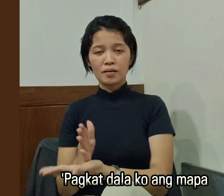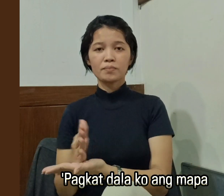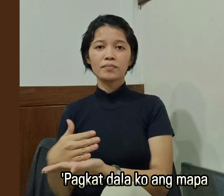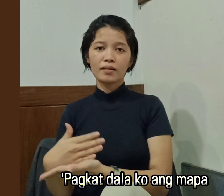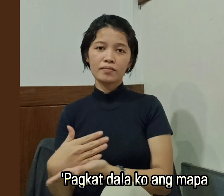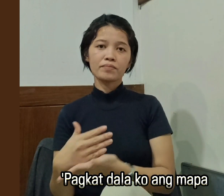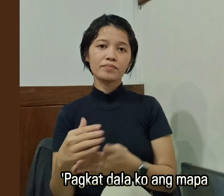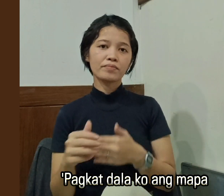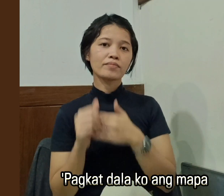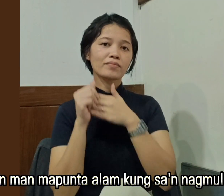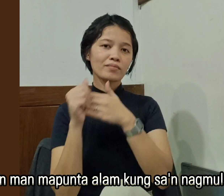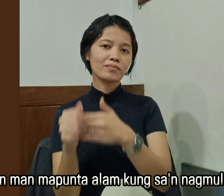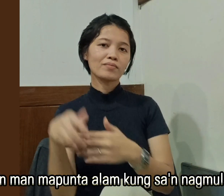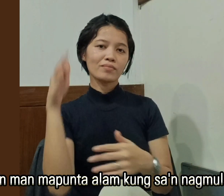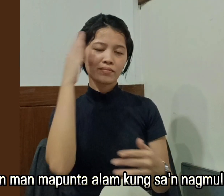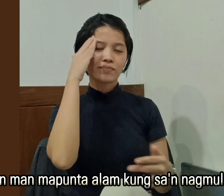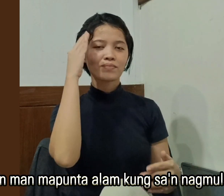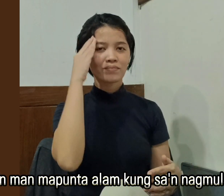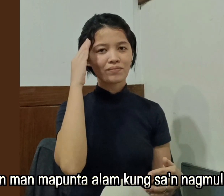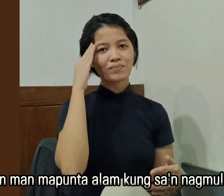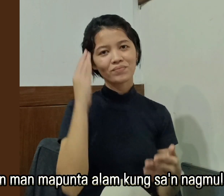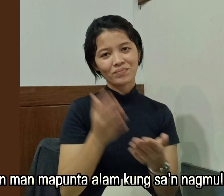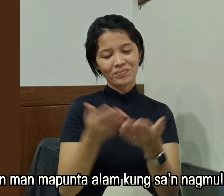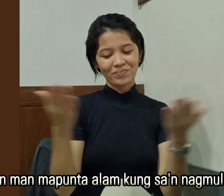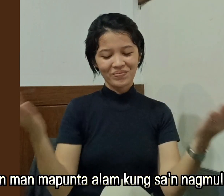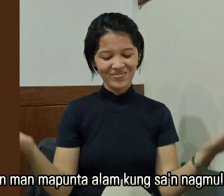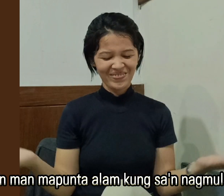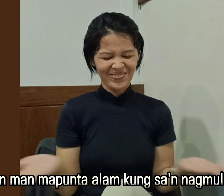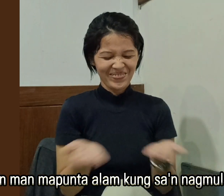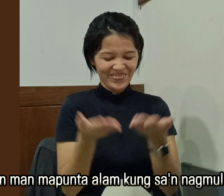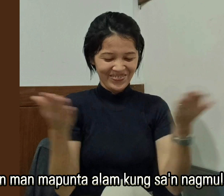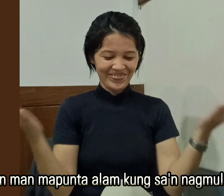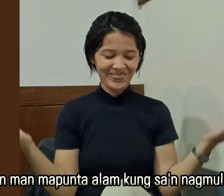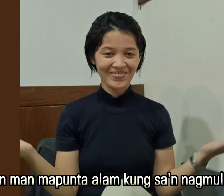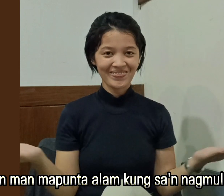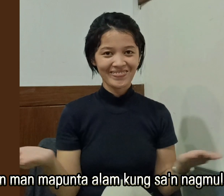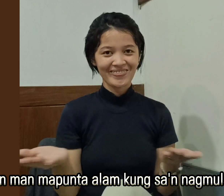mapa San man mapantalang kung sa'ng nagmula